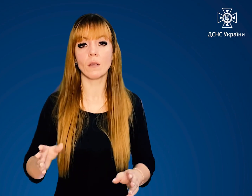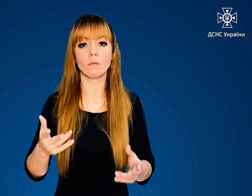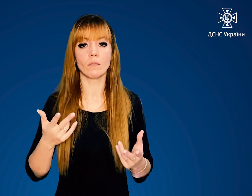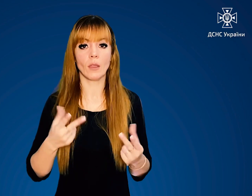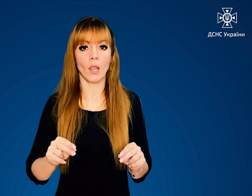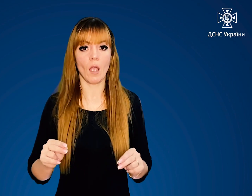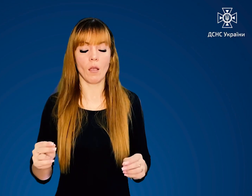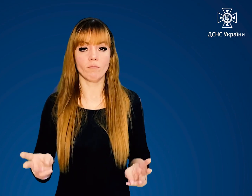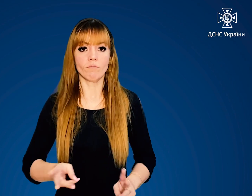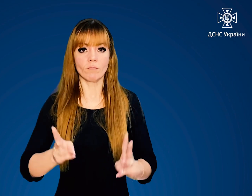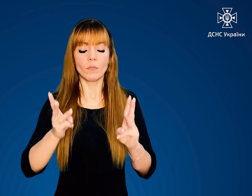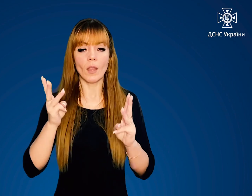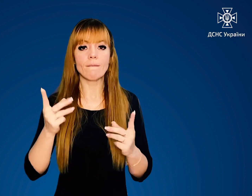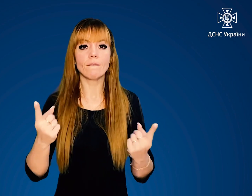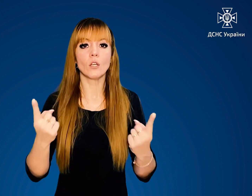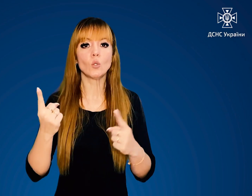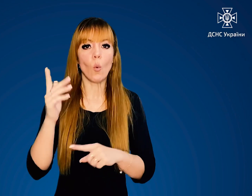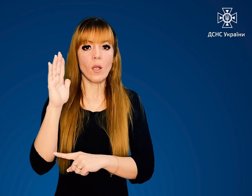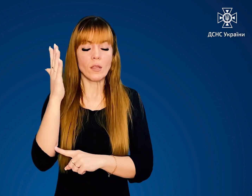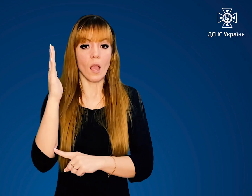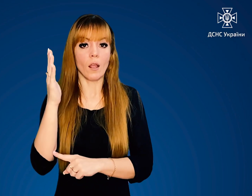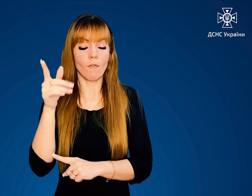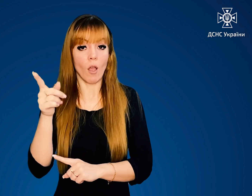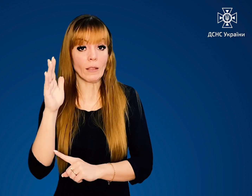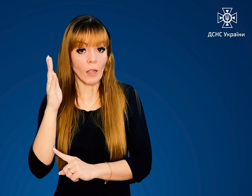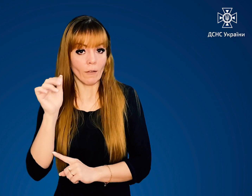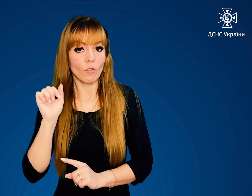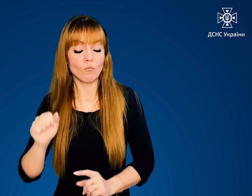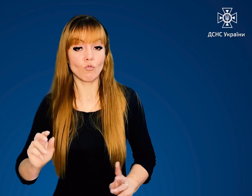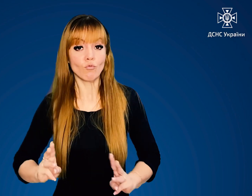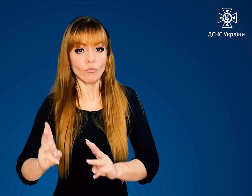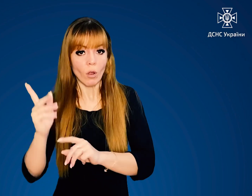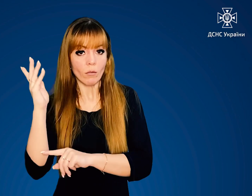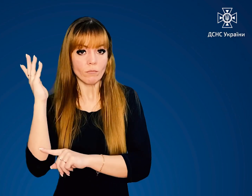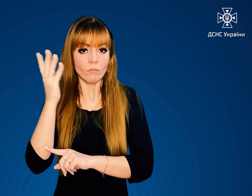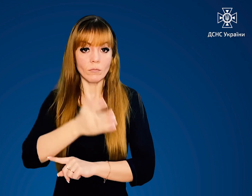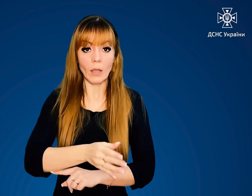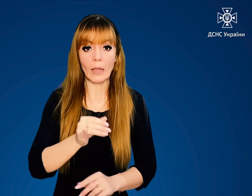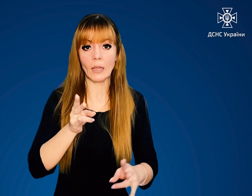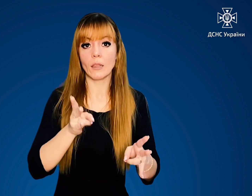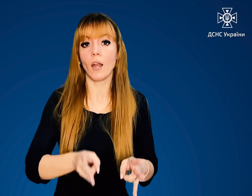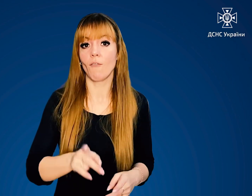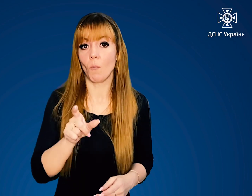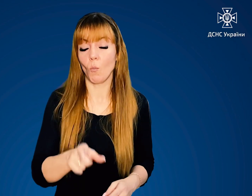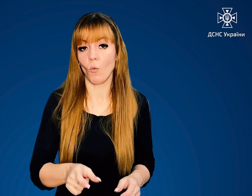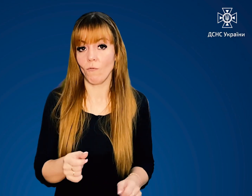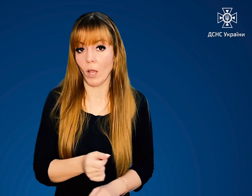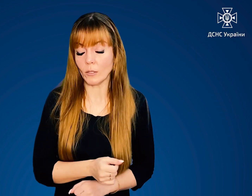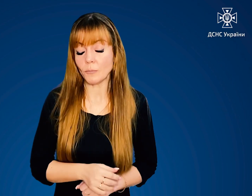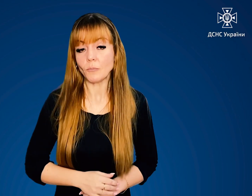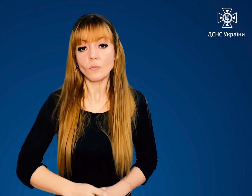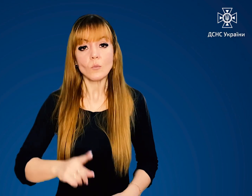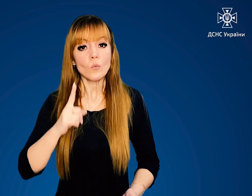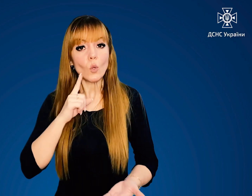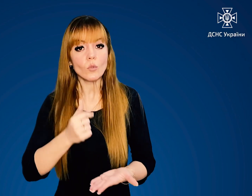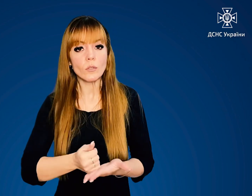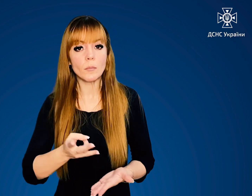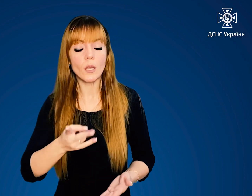високих дерев. Вони можуть завалитися та травмувати вас. Особливо будьте обережні